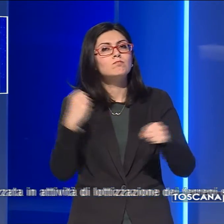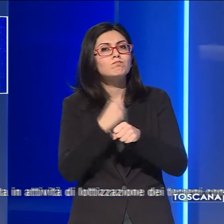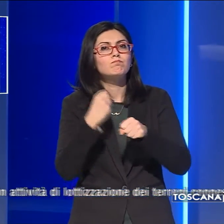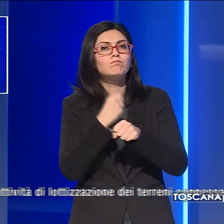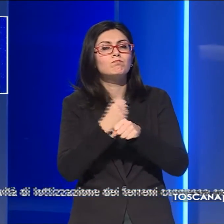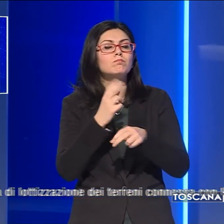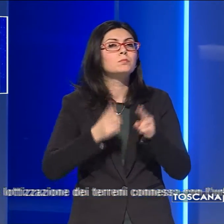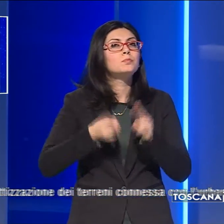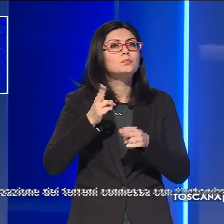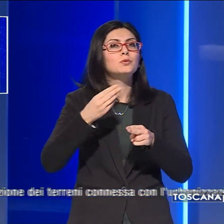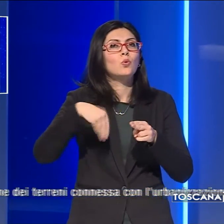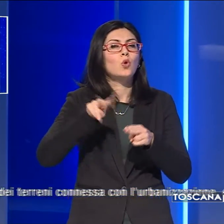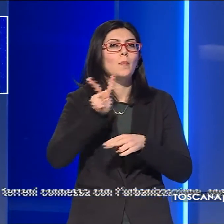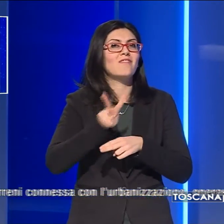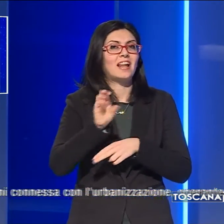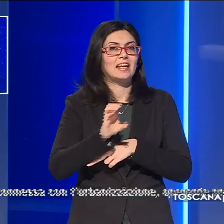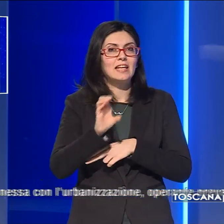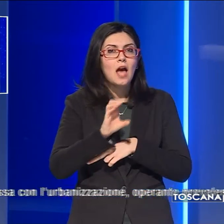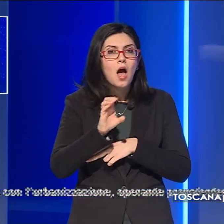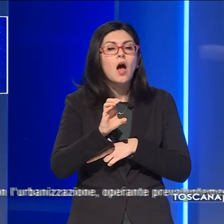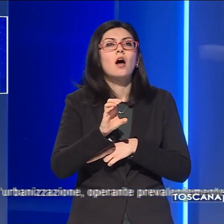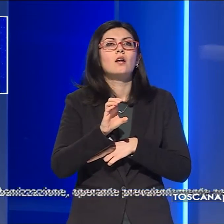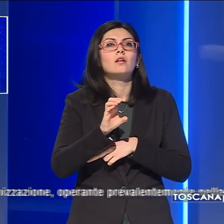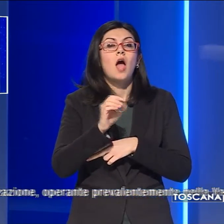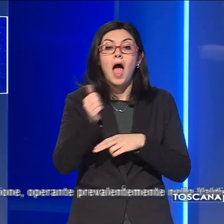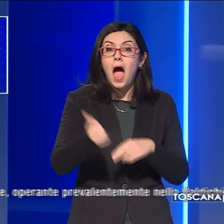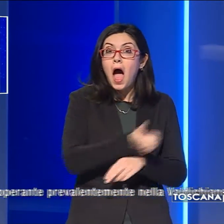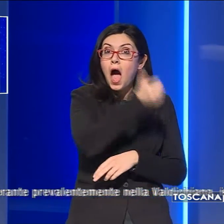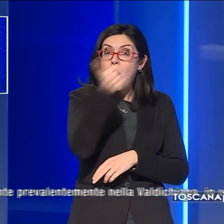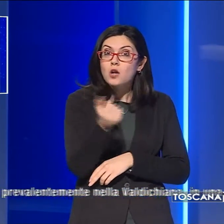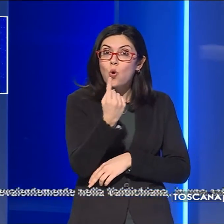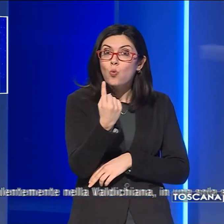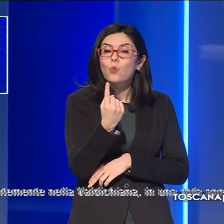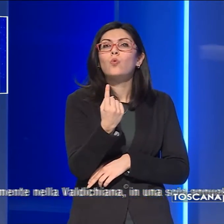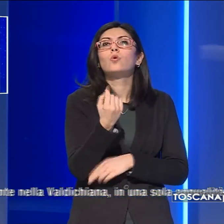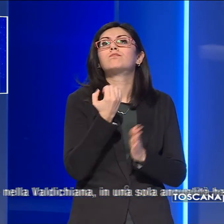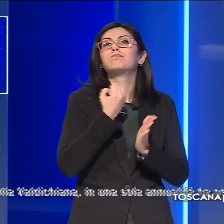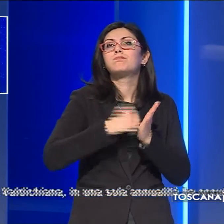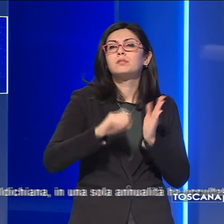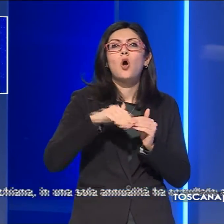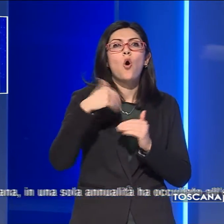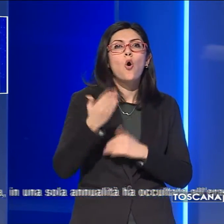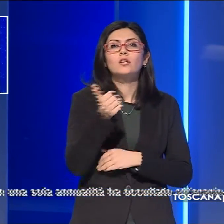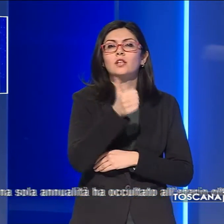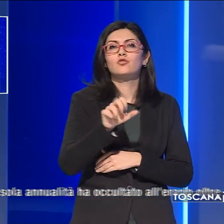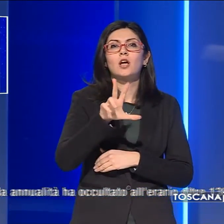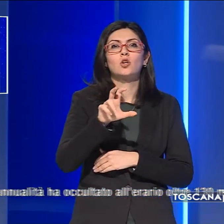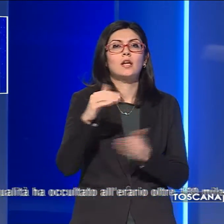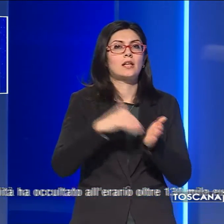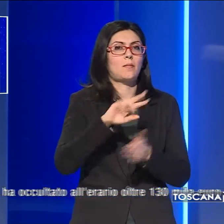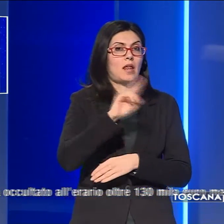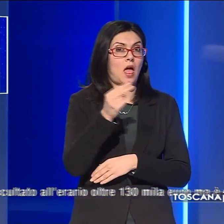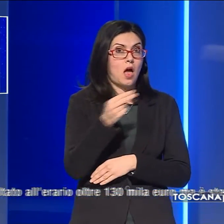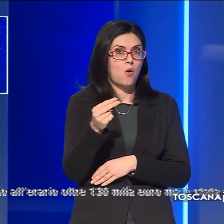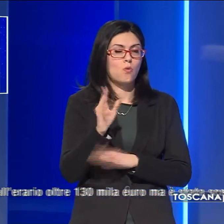prevalentemente nella Val di Chiana in una sola annualità ha occultato all'erario oltre 130.000 euro,